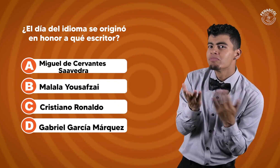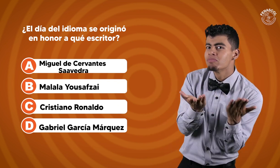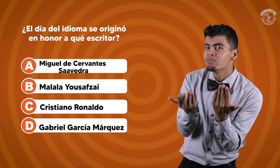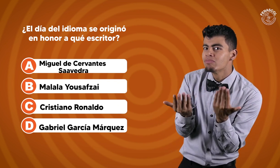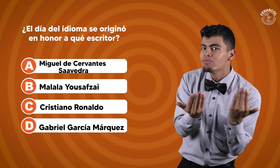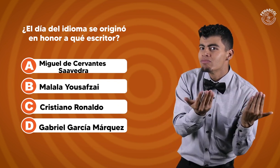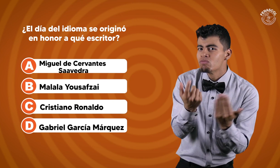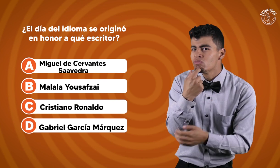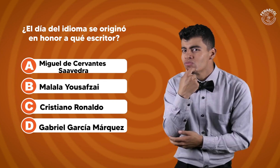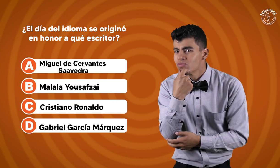Déjenoslo saber.